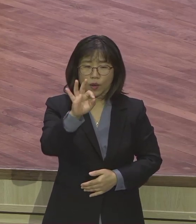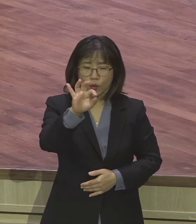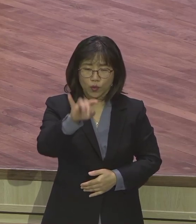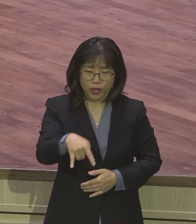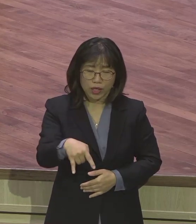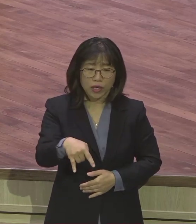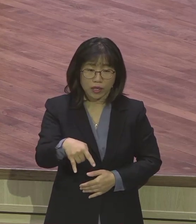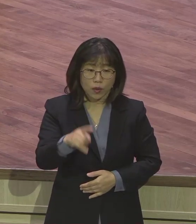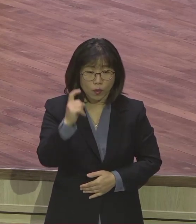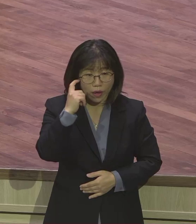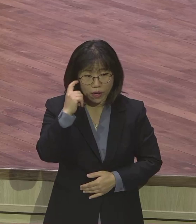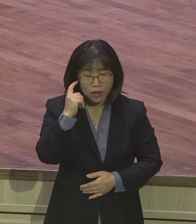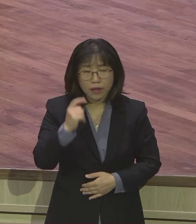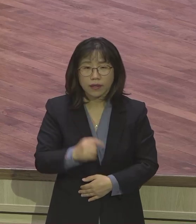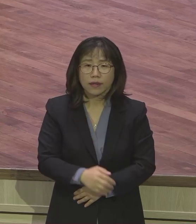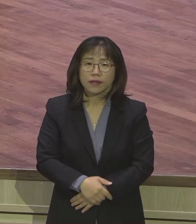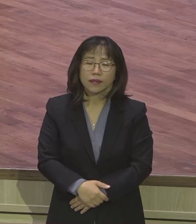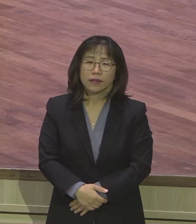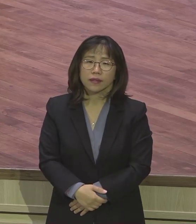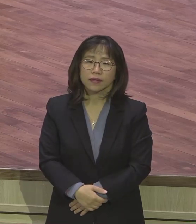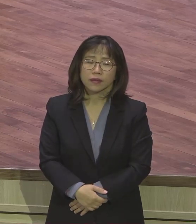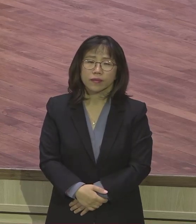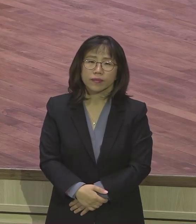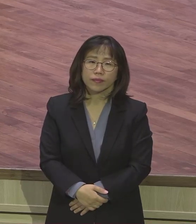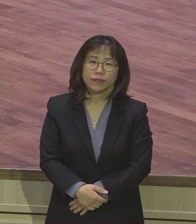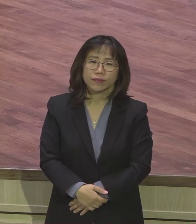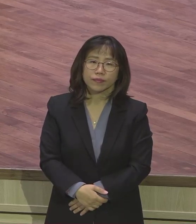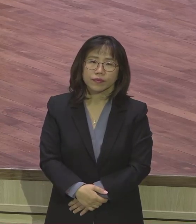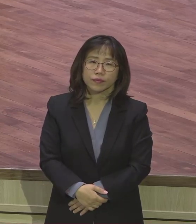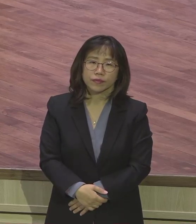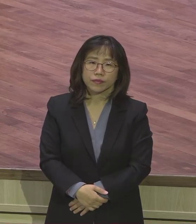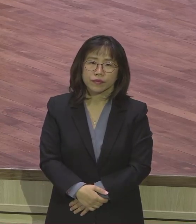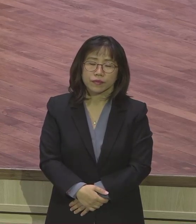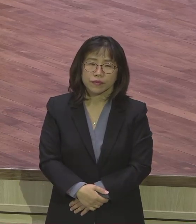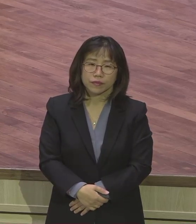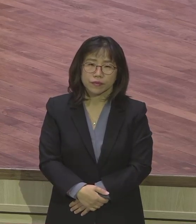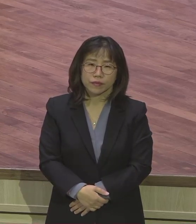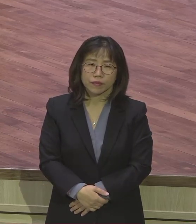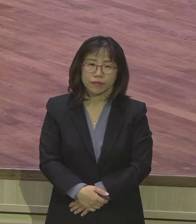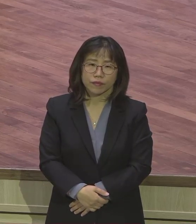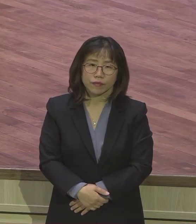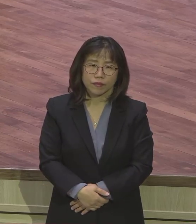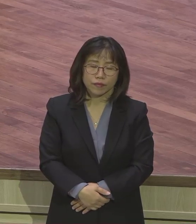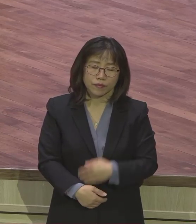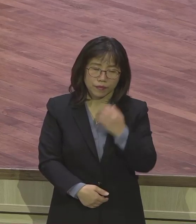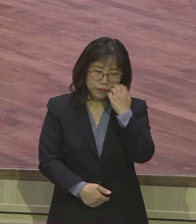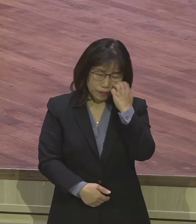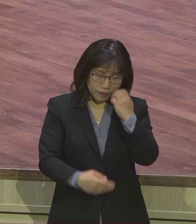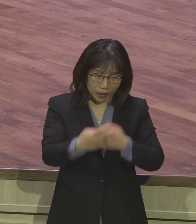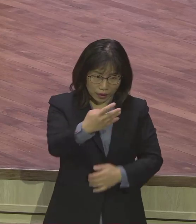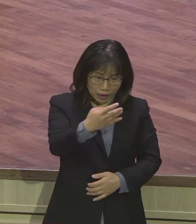한마디로 말하면 이 레위 집화 이 말은 피를 강조하는 겁니다.